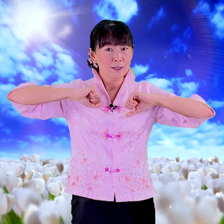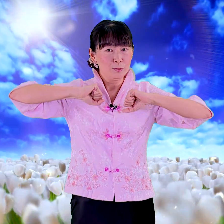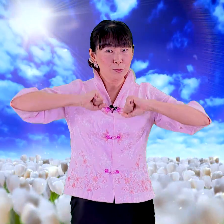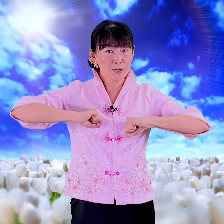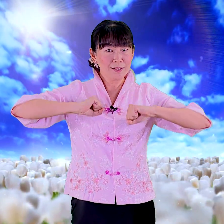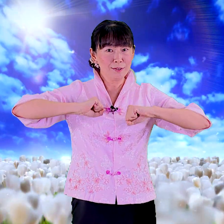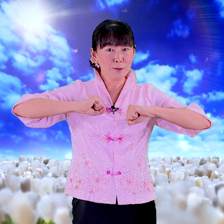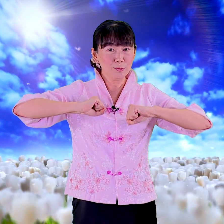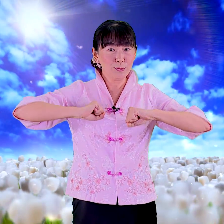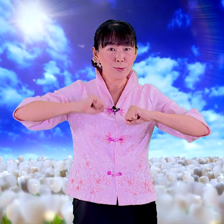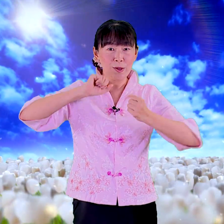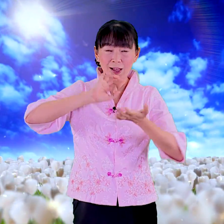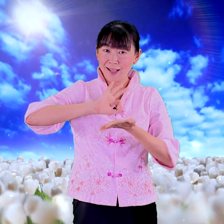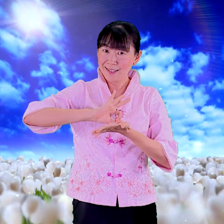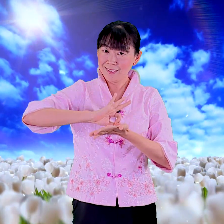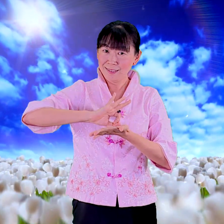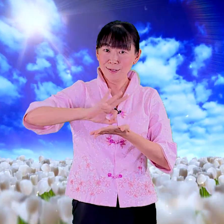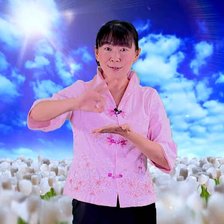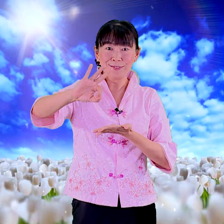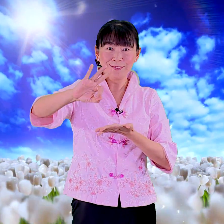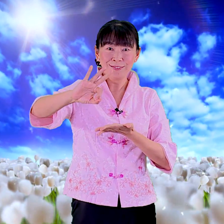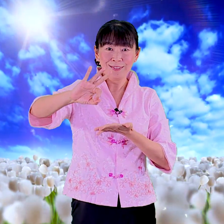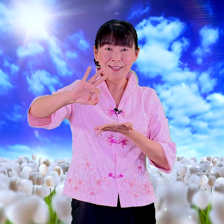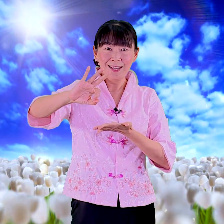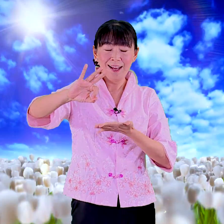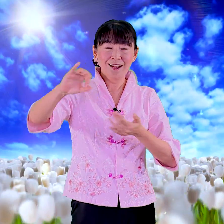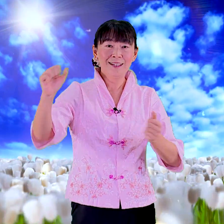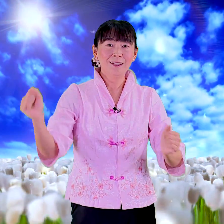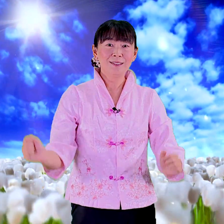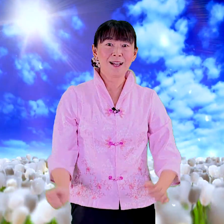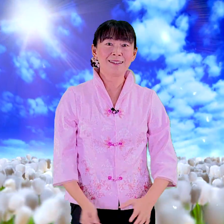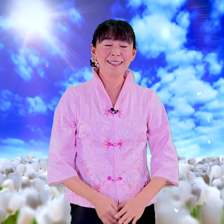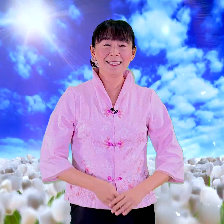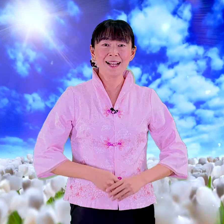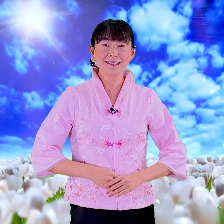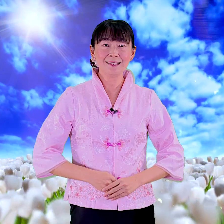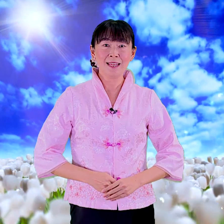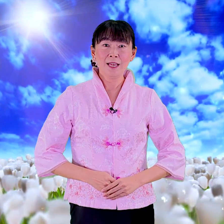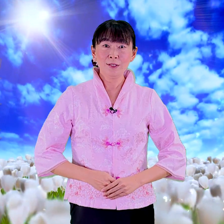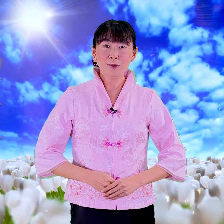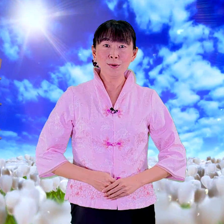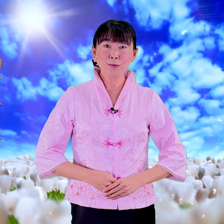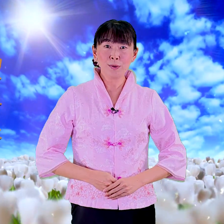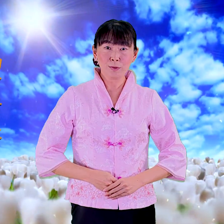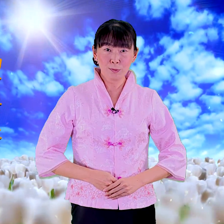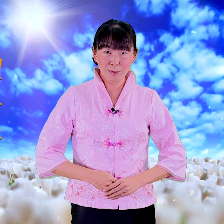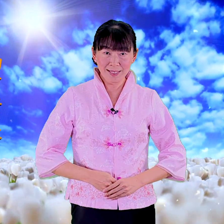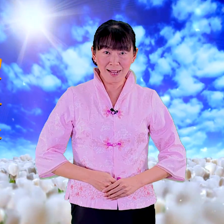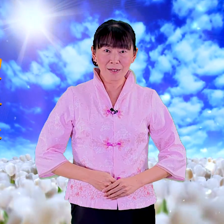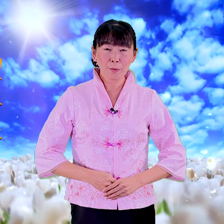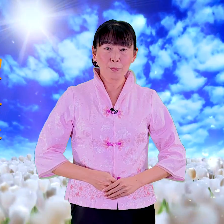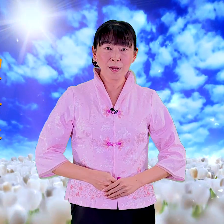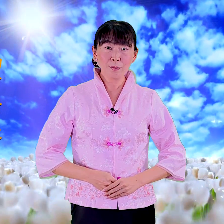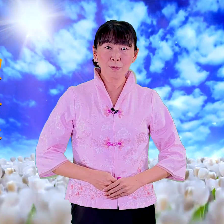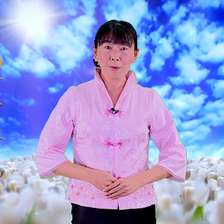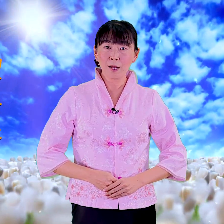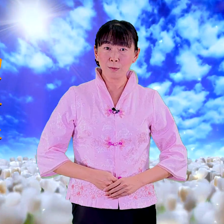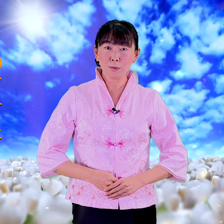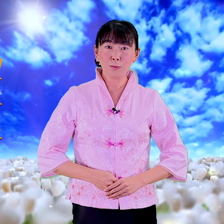撞有所用好 接下来是又有所长光寡孤